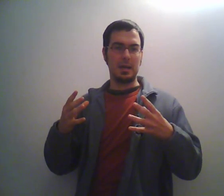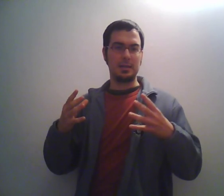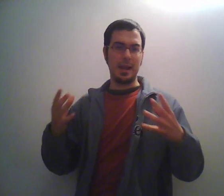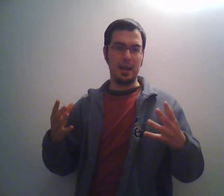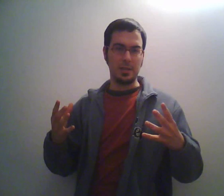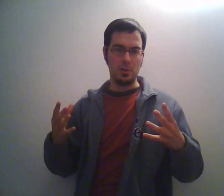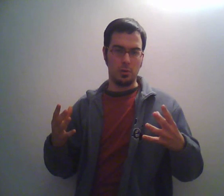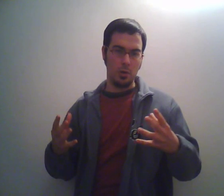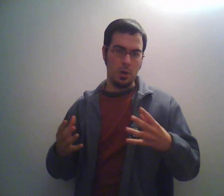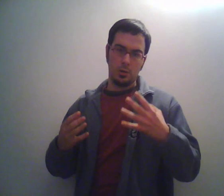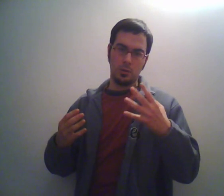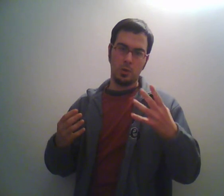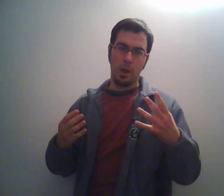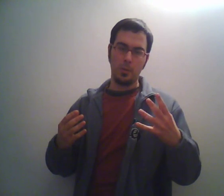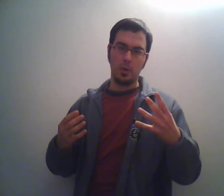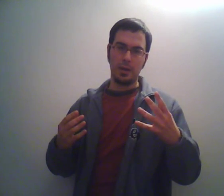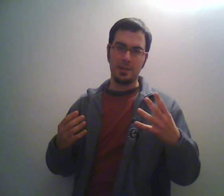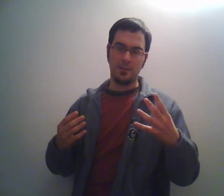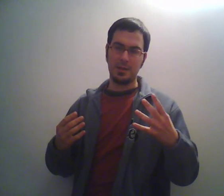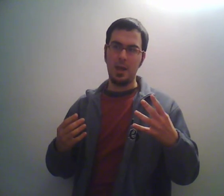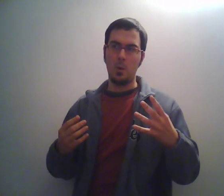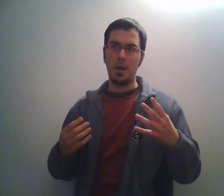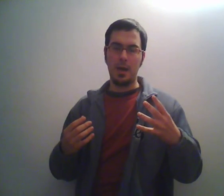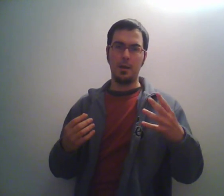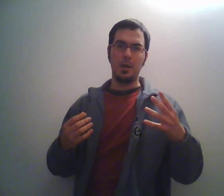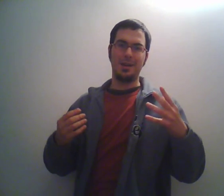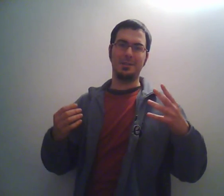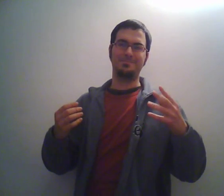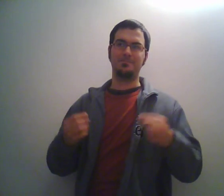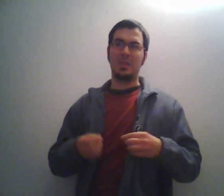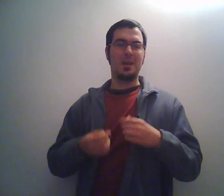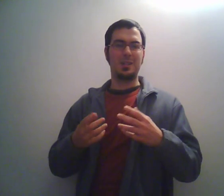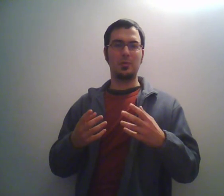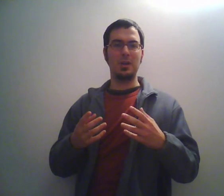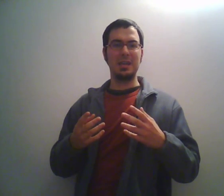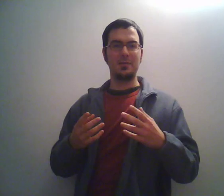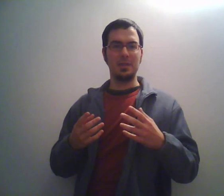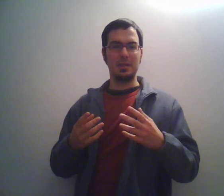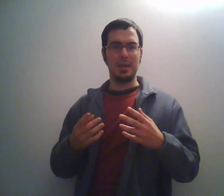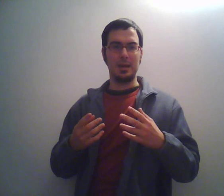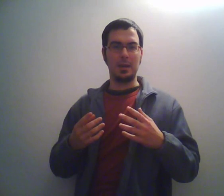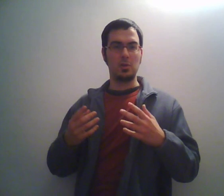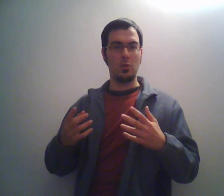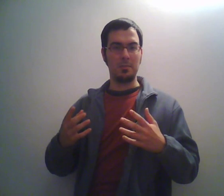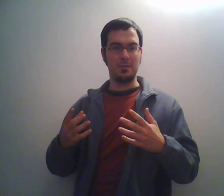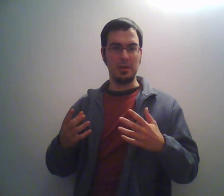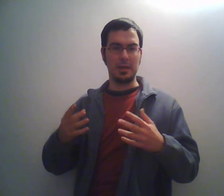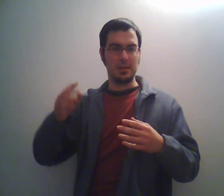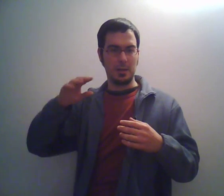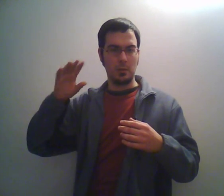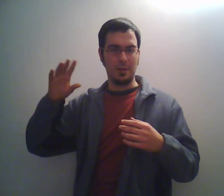da reality show. non proprio il grande fratello ma tipo quelli che vedete su MTV che seguono